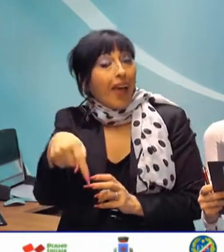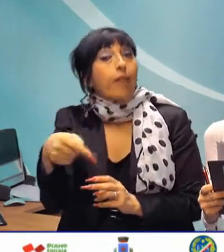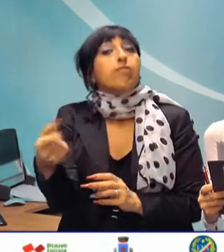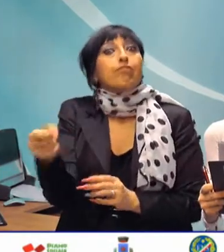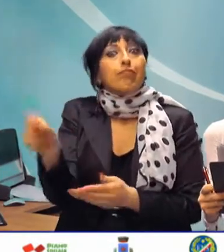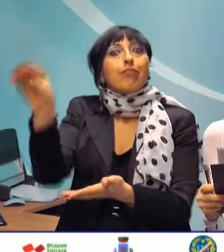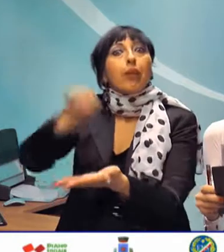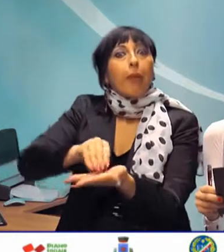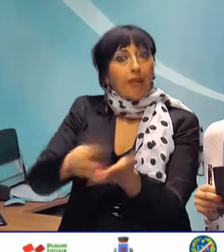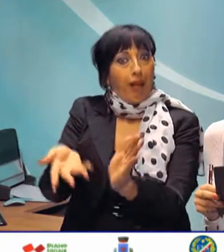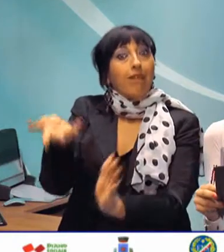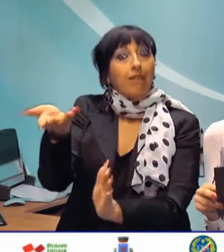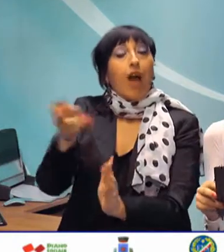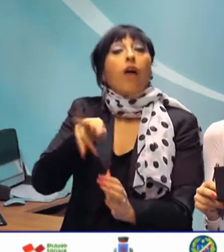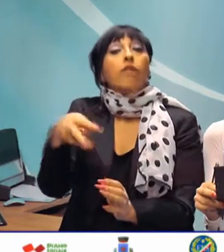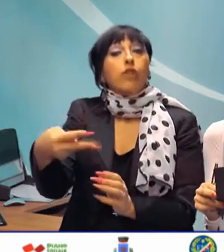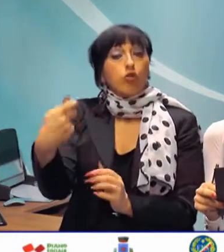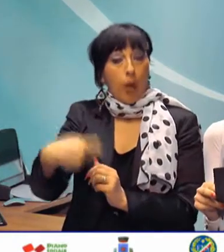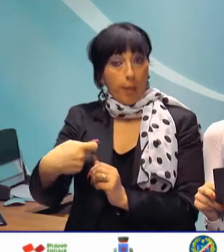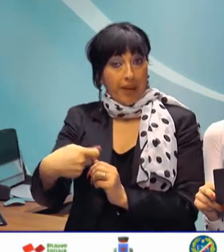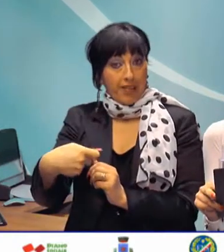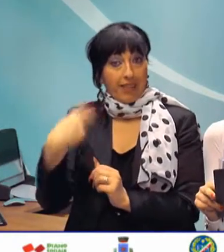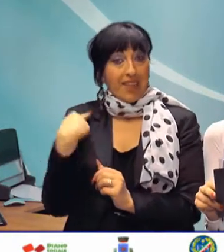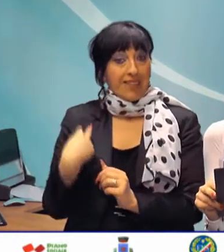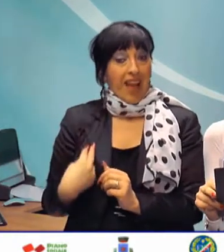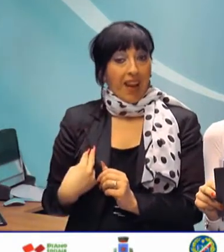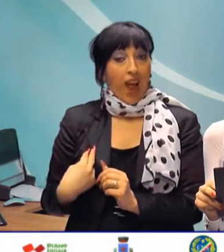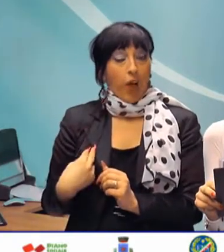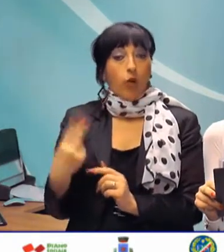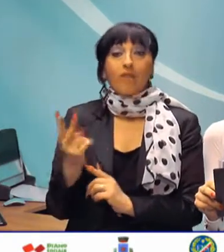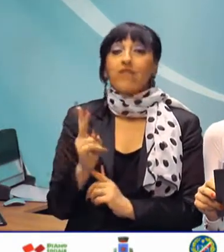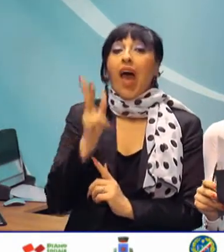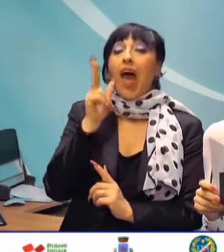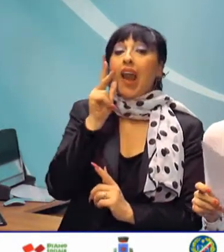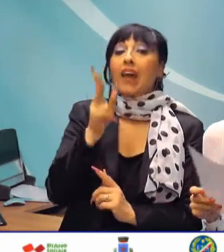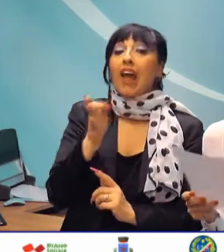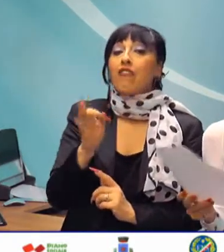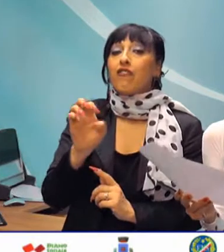presenza. La vicepresidente del Senato, Valeria Fedeli.